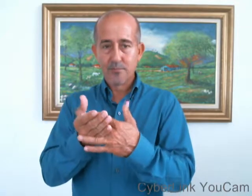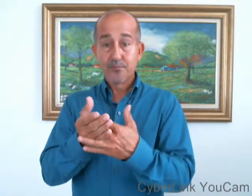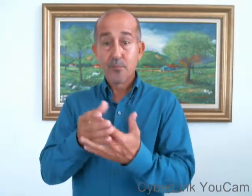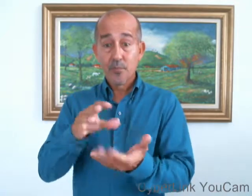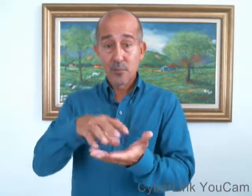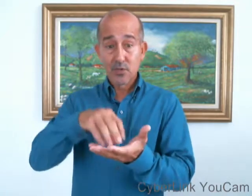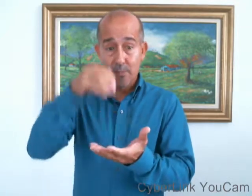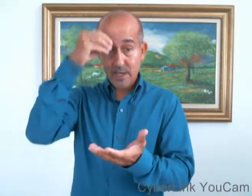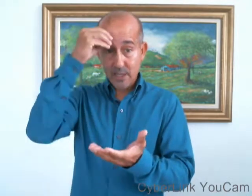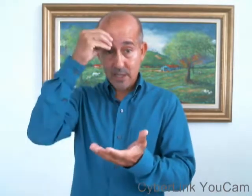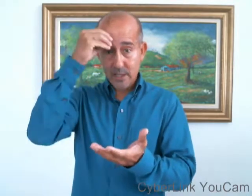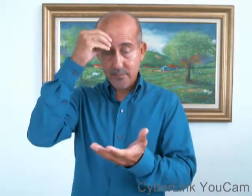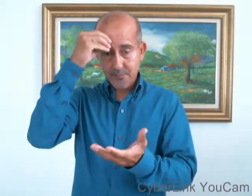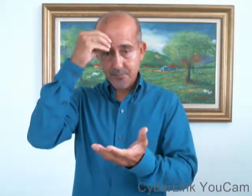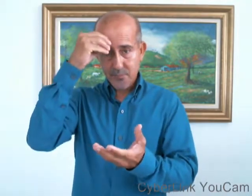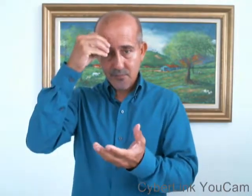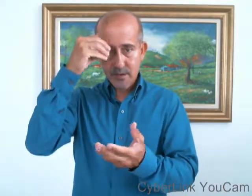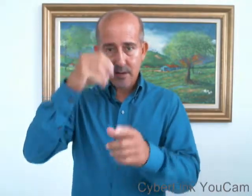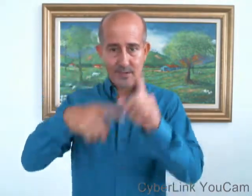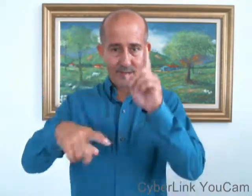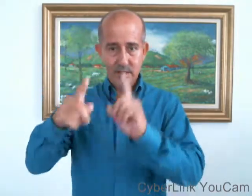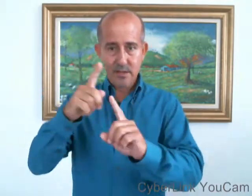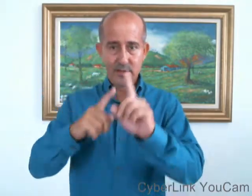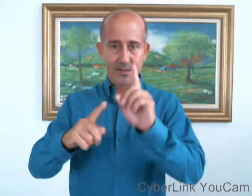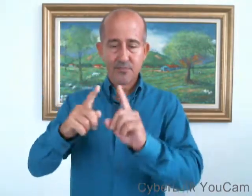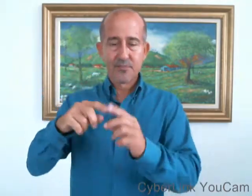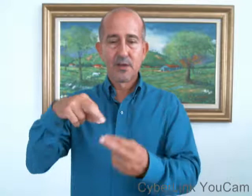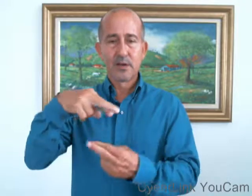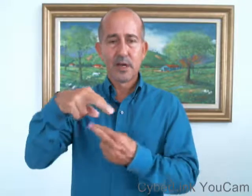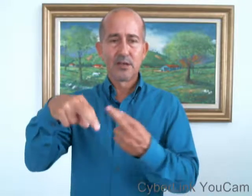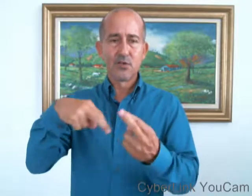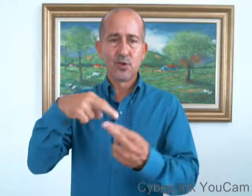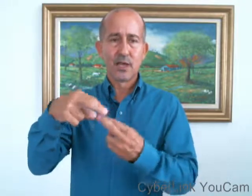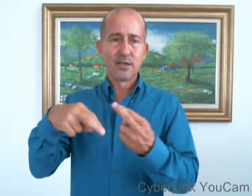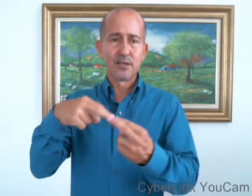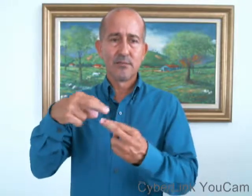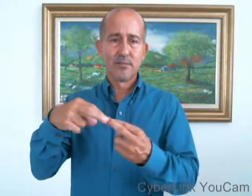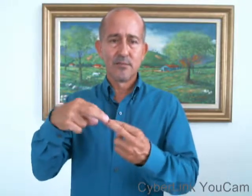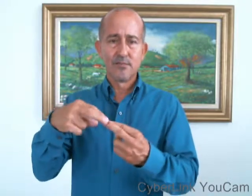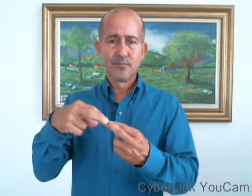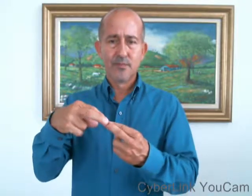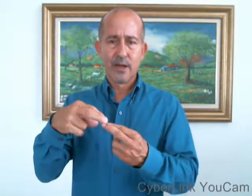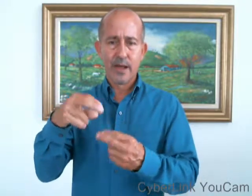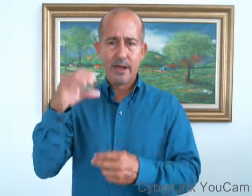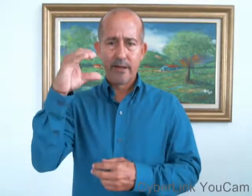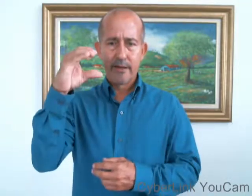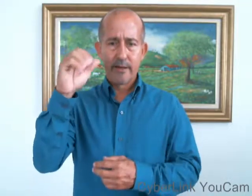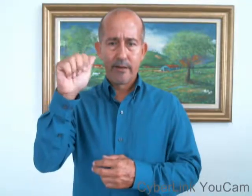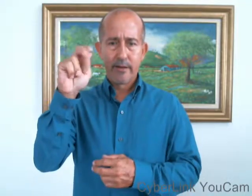es aprender las señas relacionadas a la